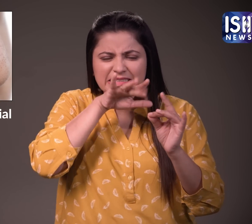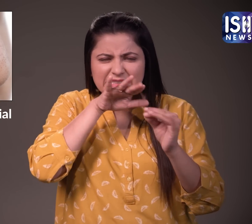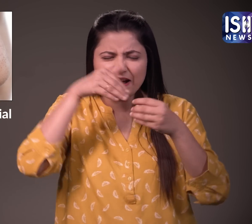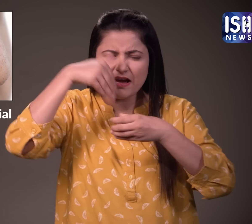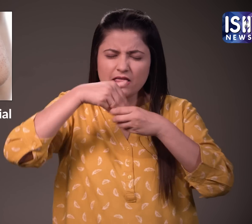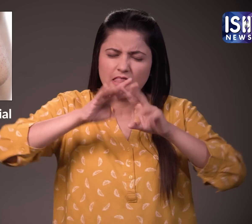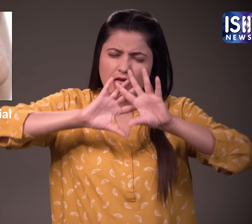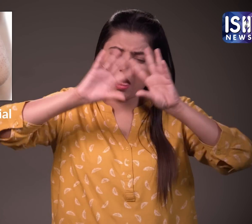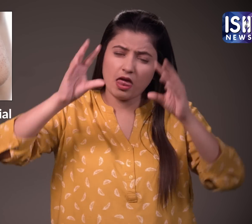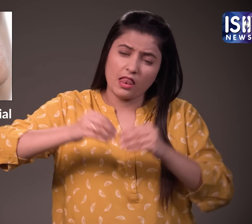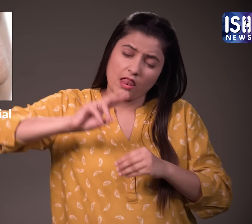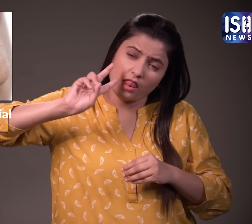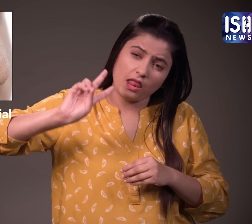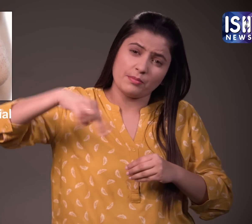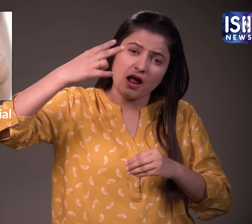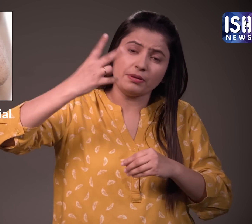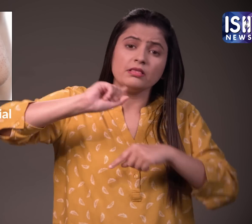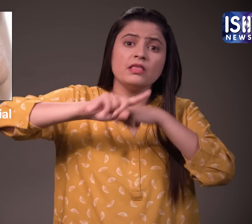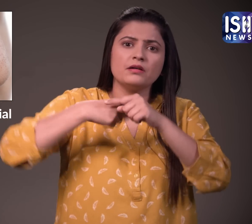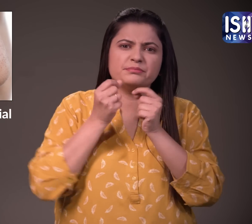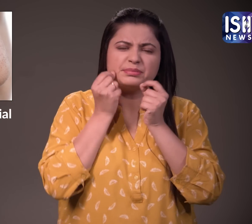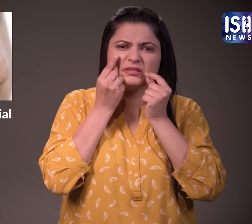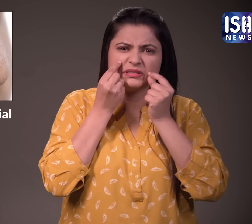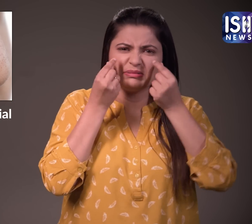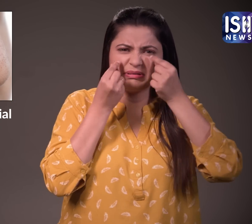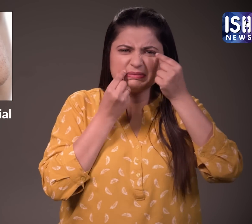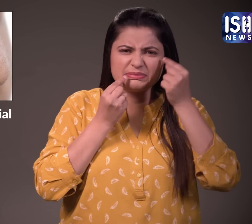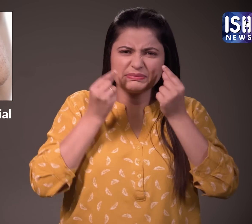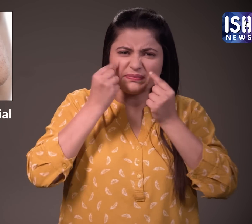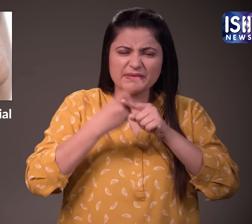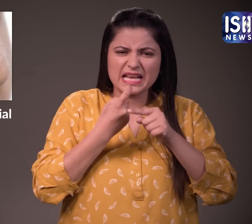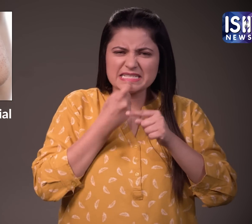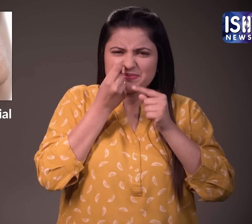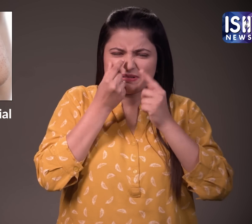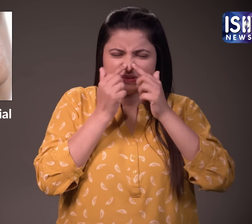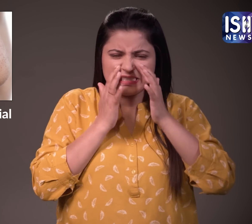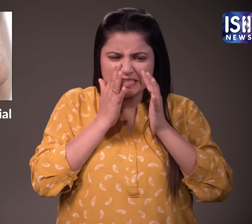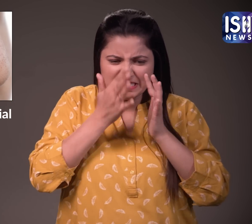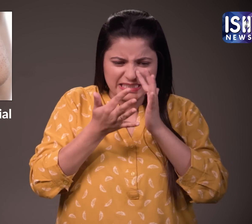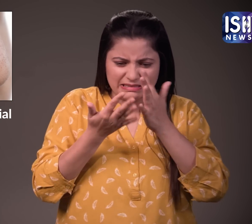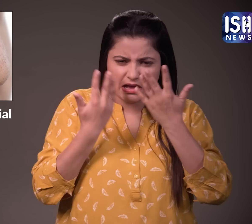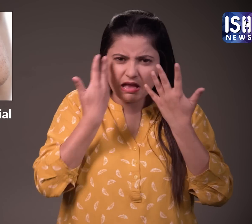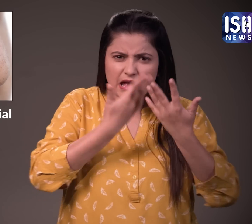हैं जिससे फिर blackheads और मुहासे हो जाते हैं